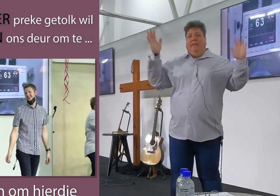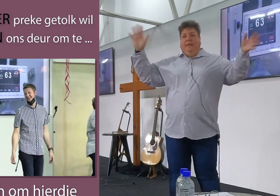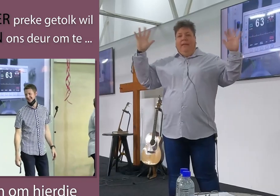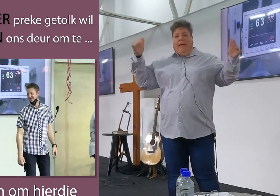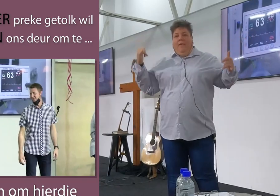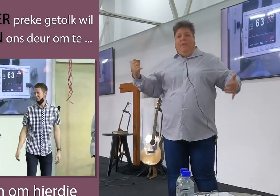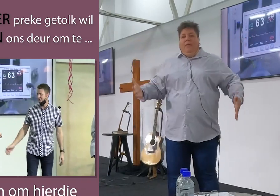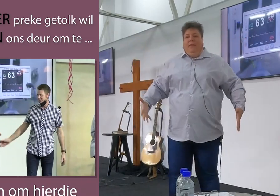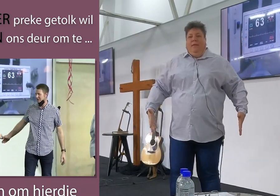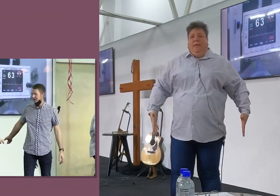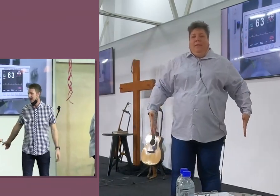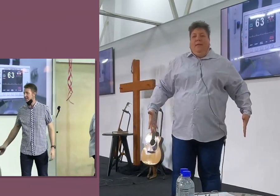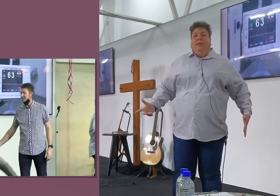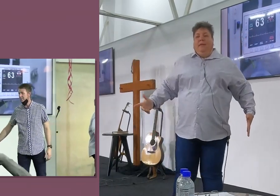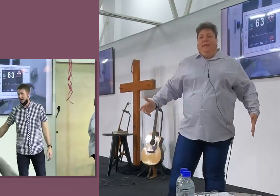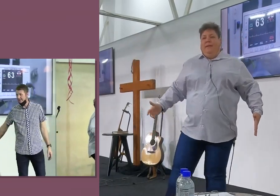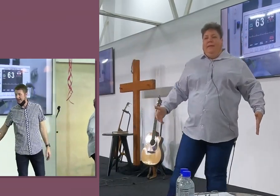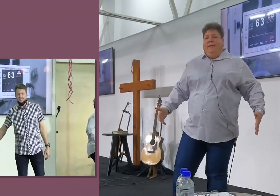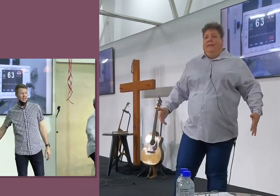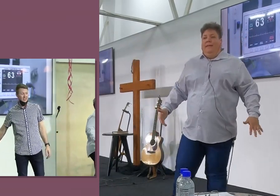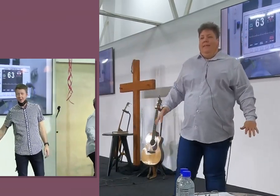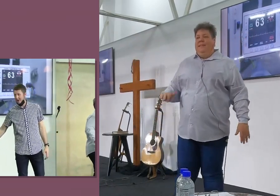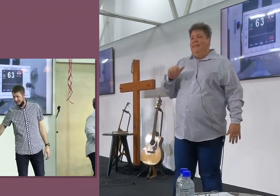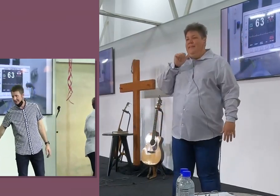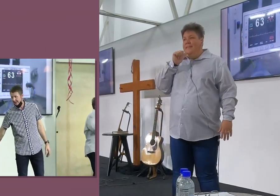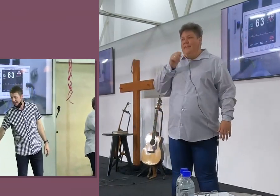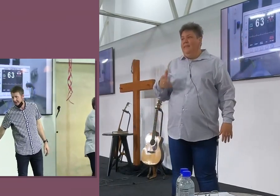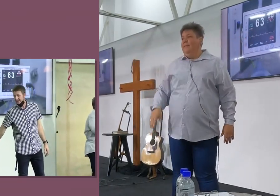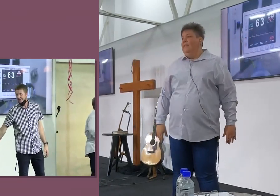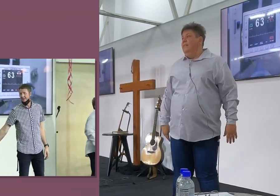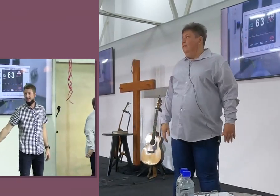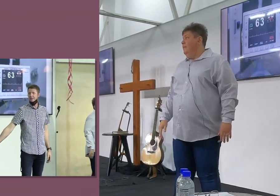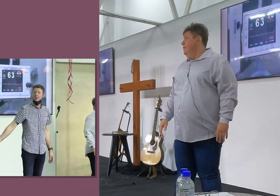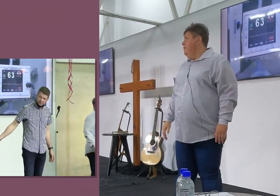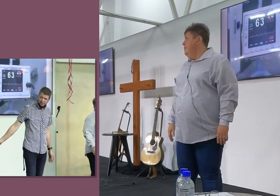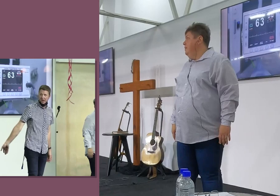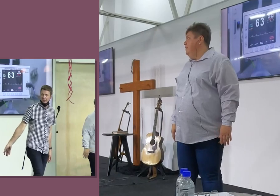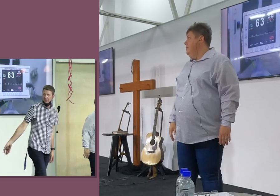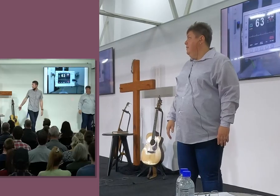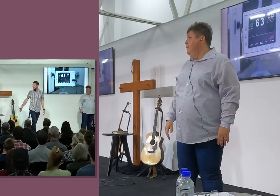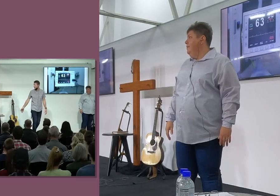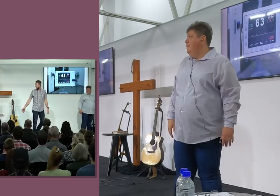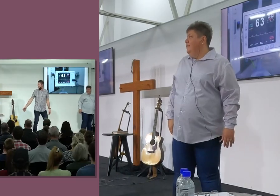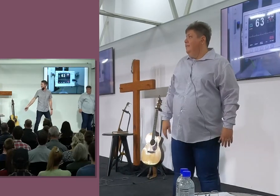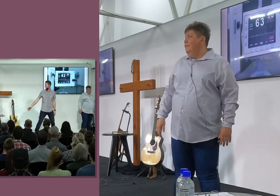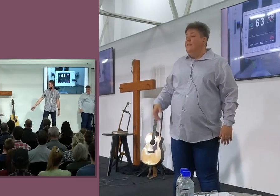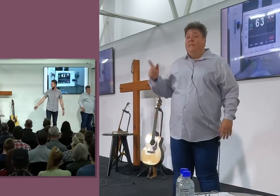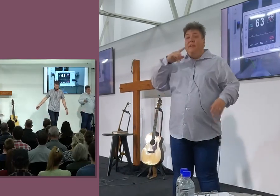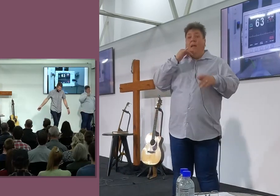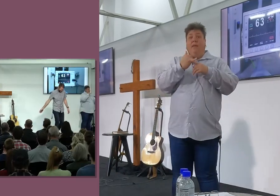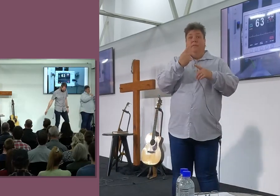Sorry. Dankie, ek gaan my voete ook gebruik. As hulle brandreik, Ja. Oké.